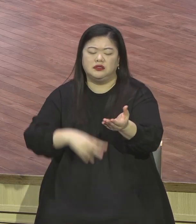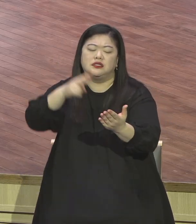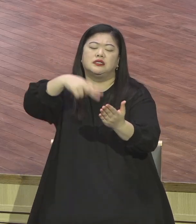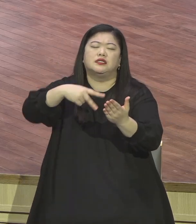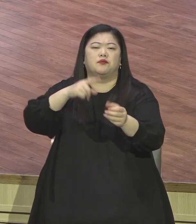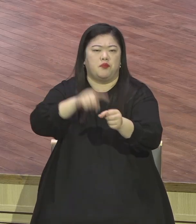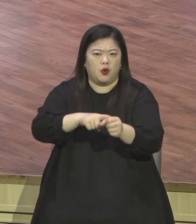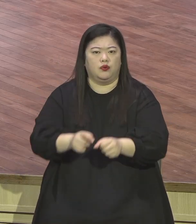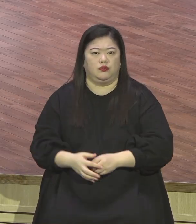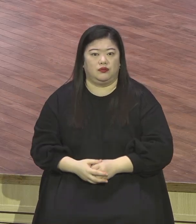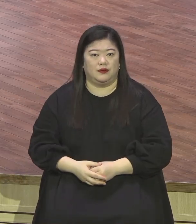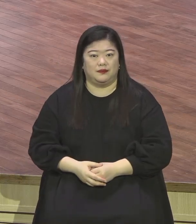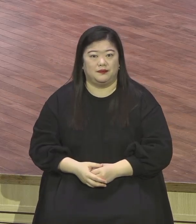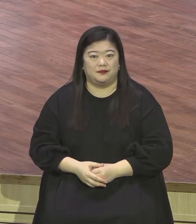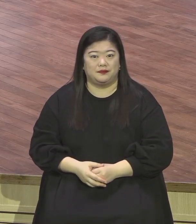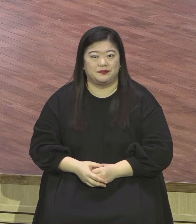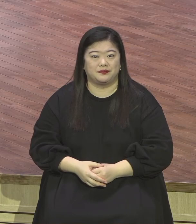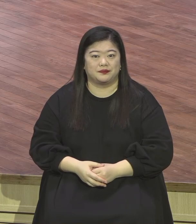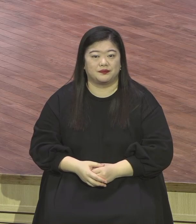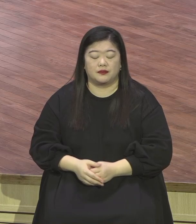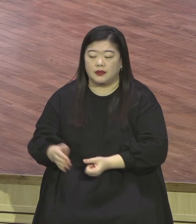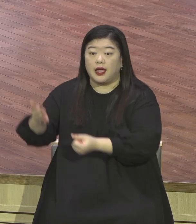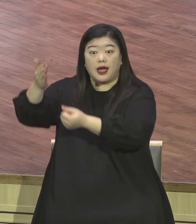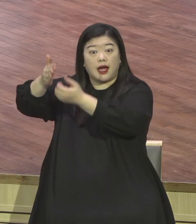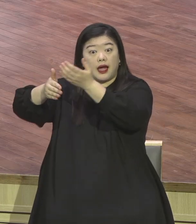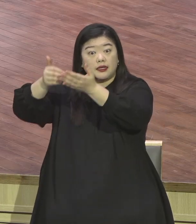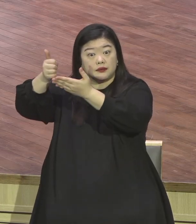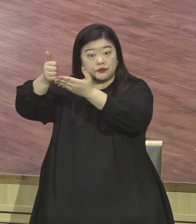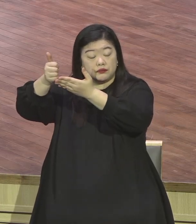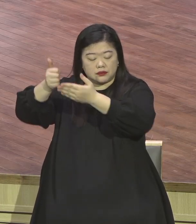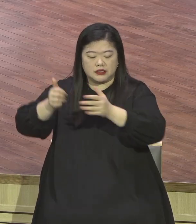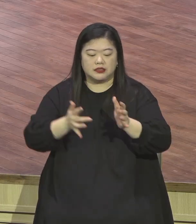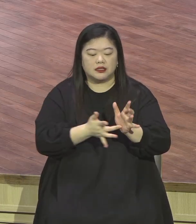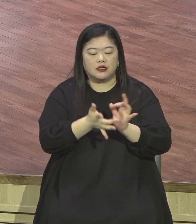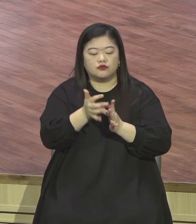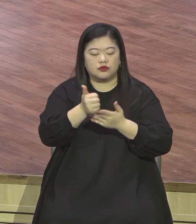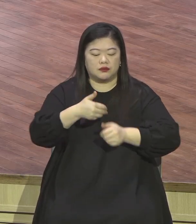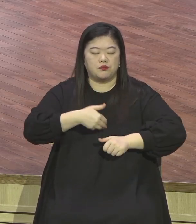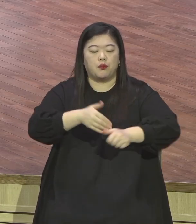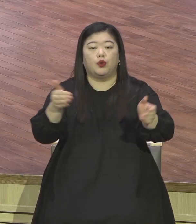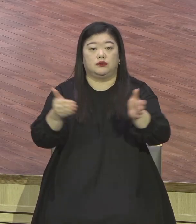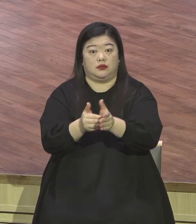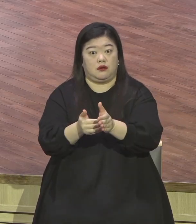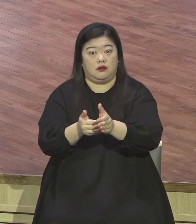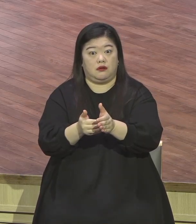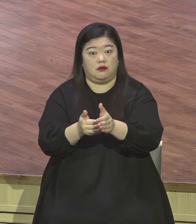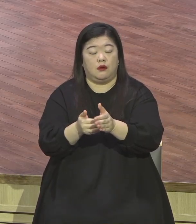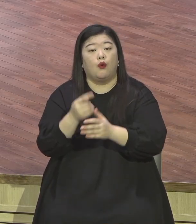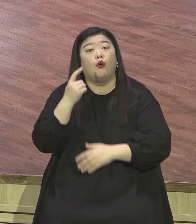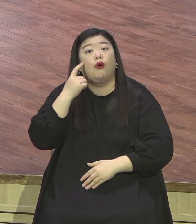예수님 보내주신 이유가 뭐예요 예수님 보내주신 이유 윗 이마누엘을 얻내세요